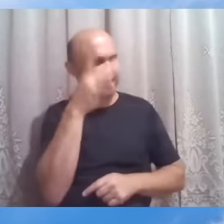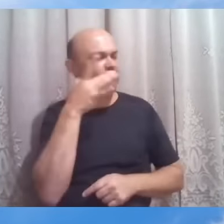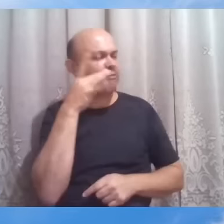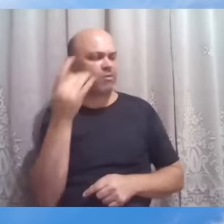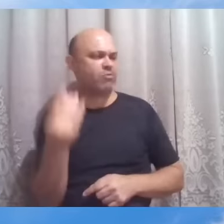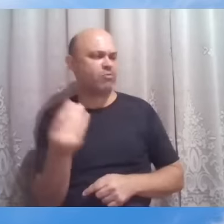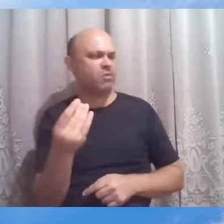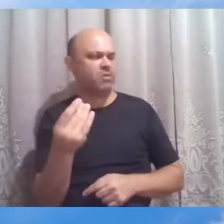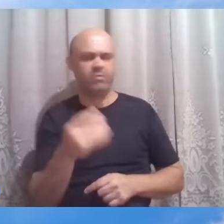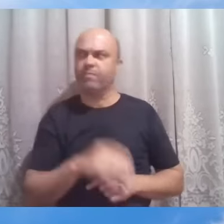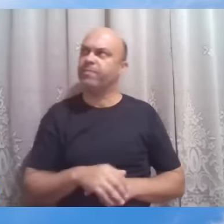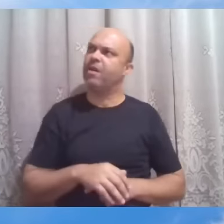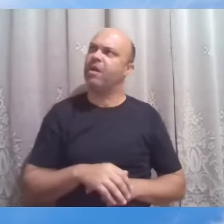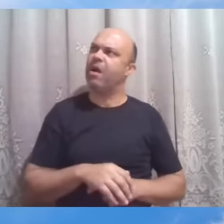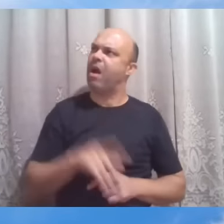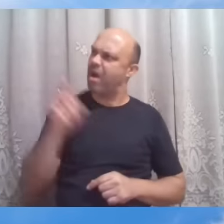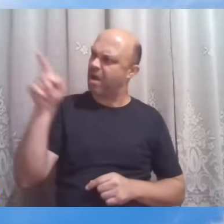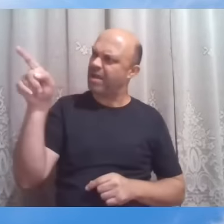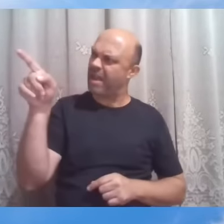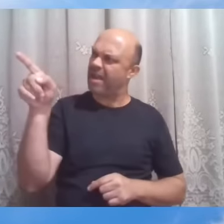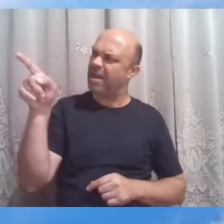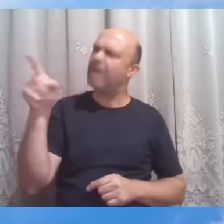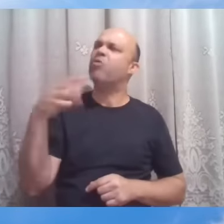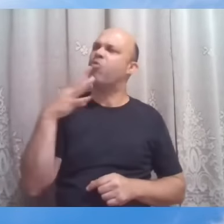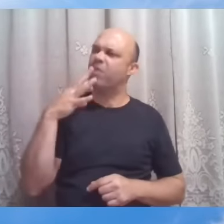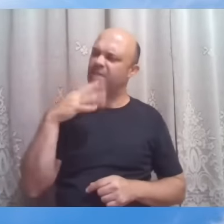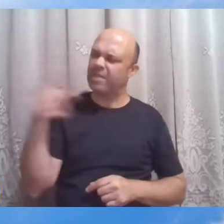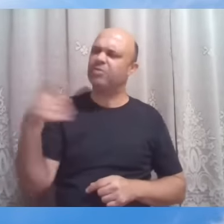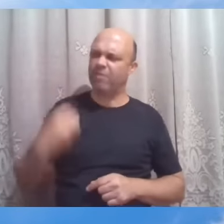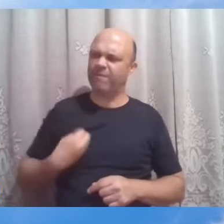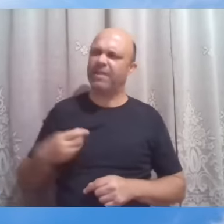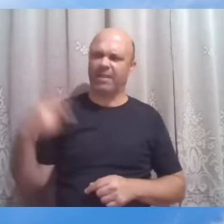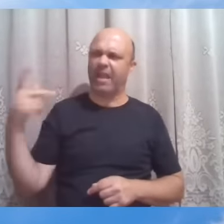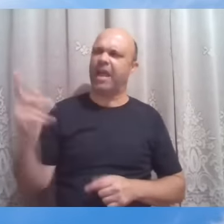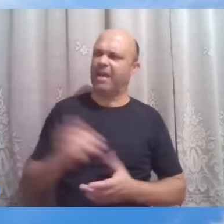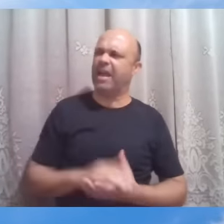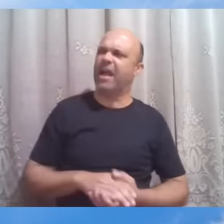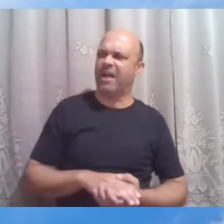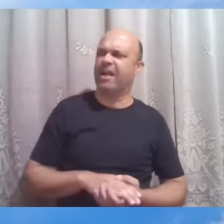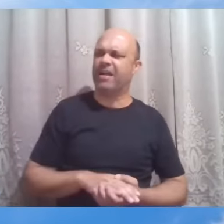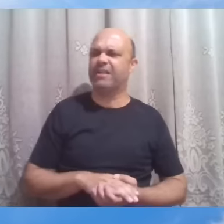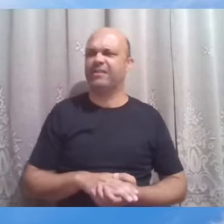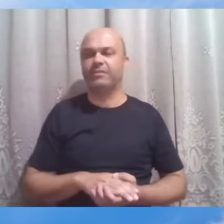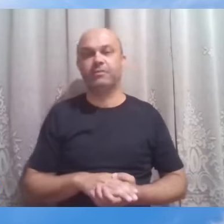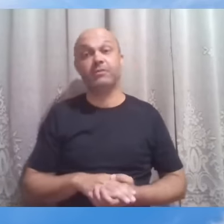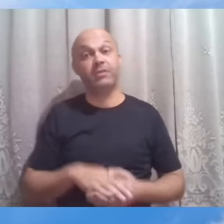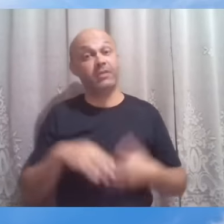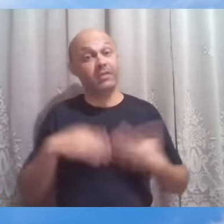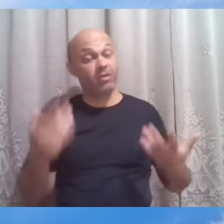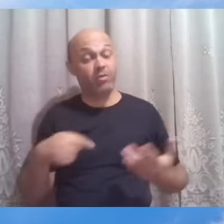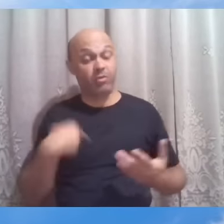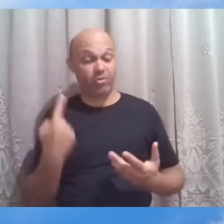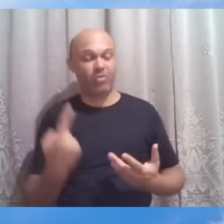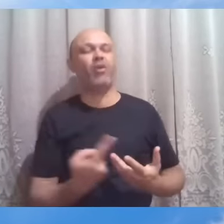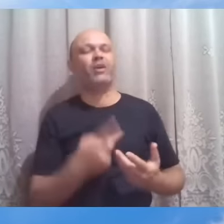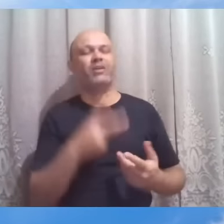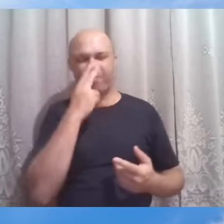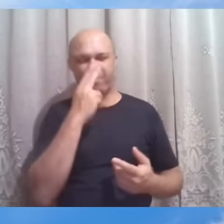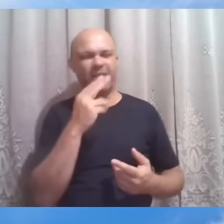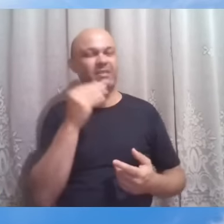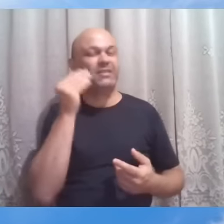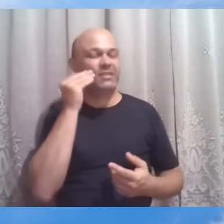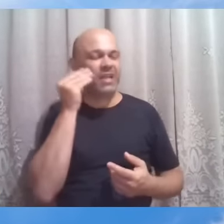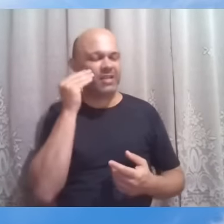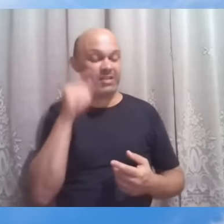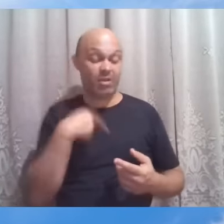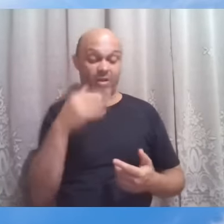conheço. Ah, fulano, sei quem é. Conheça a vida dele. E é então que a gente vai ser testado. A nossa fé